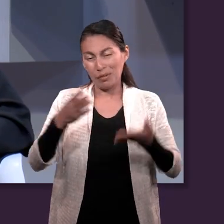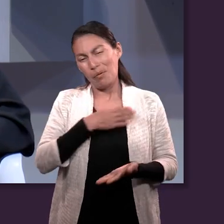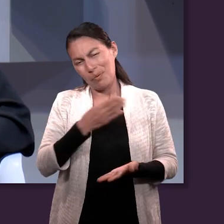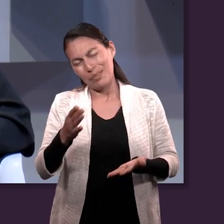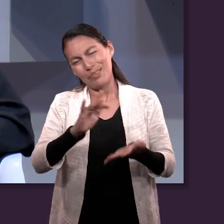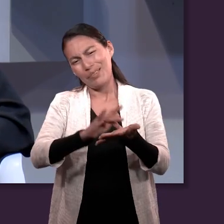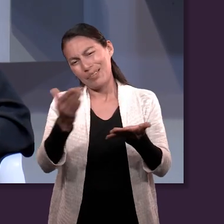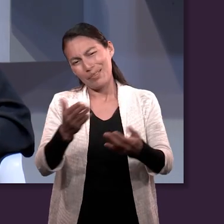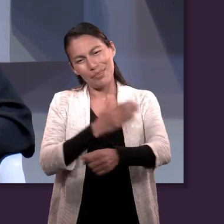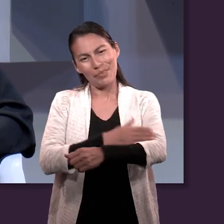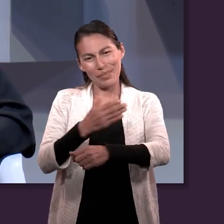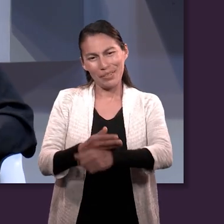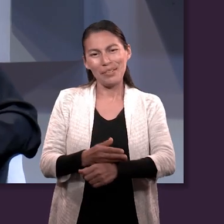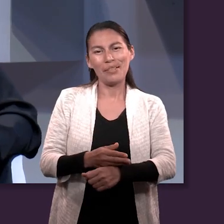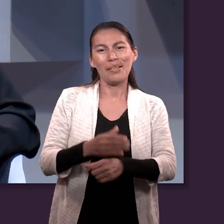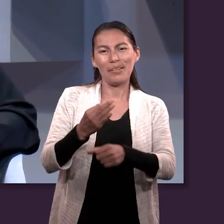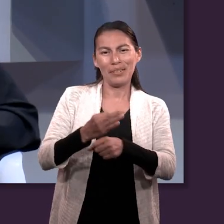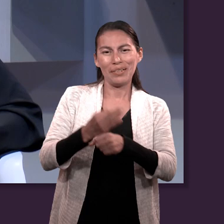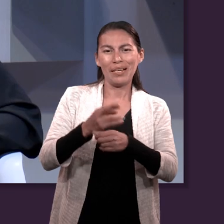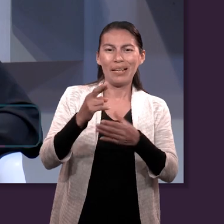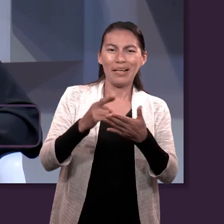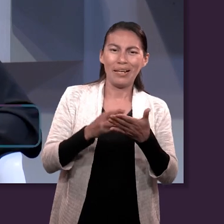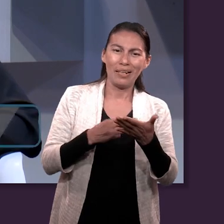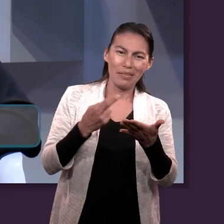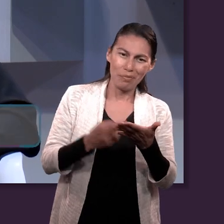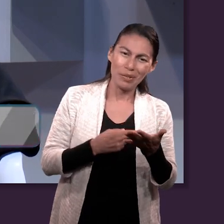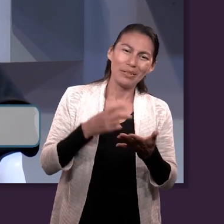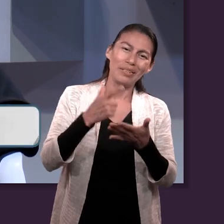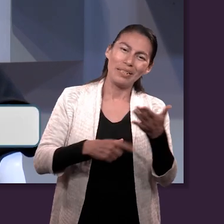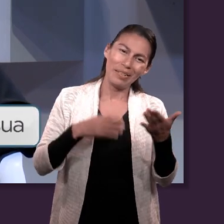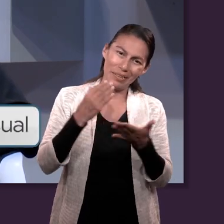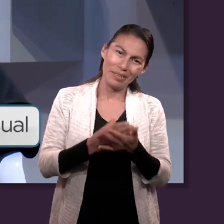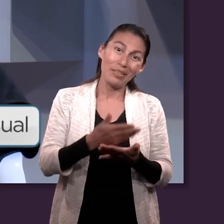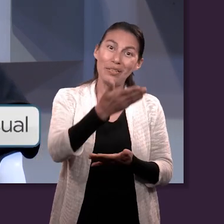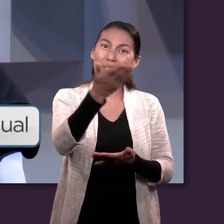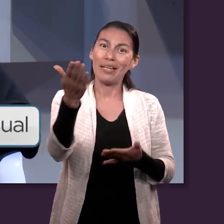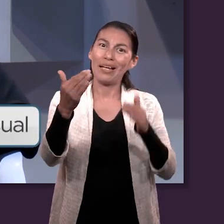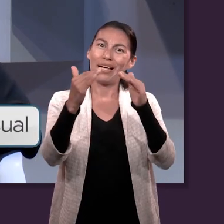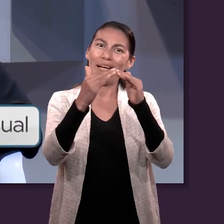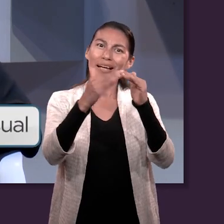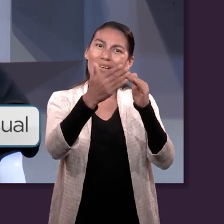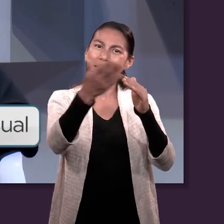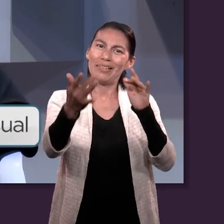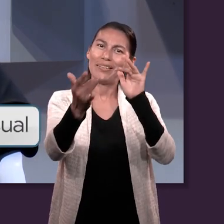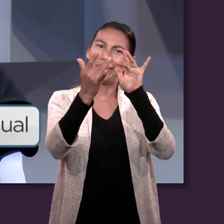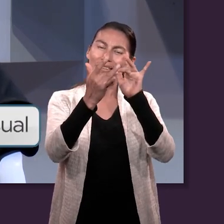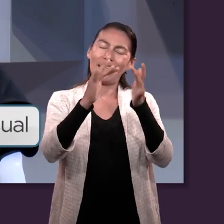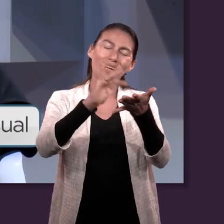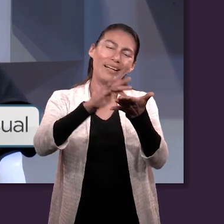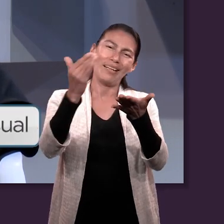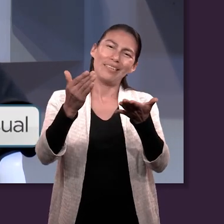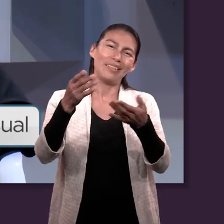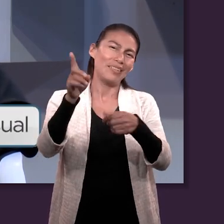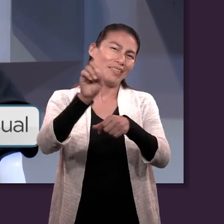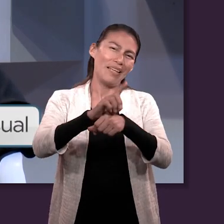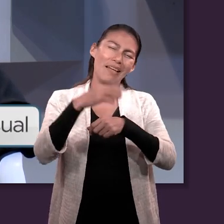estuvo Moisés. Y, bueno, les doy muchas gracias porque me acompañaron en este repaso de esta lección y también a las personas que nos acompañaron desde sus casas.